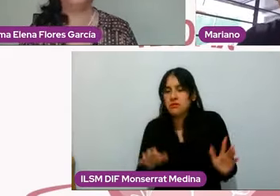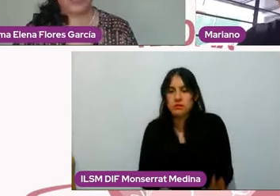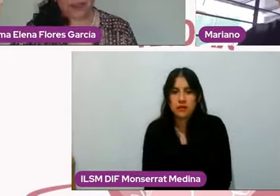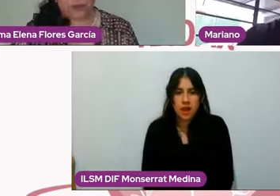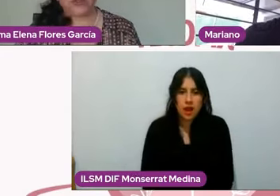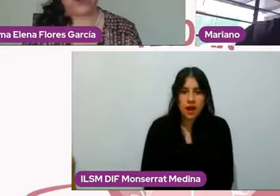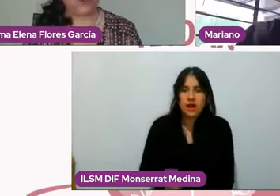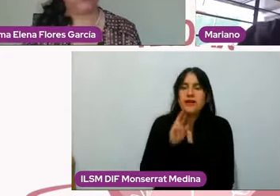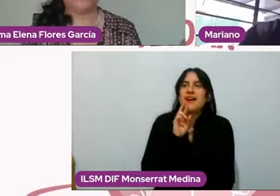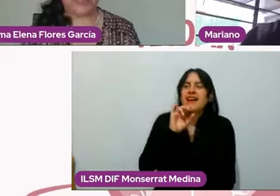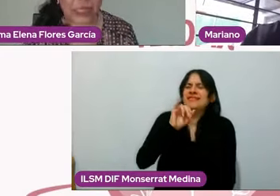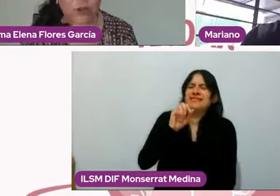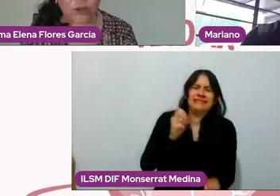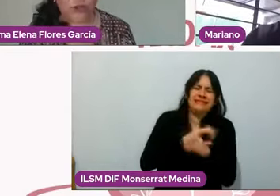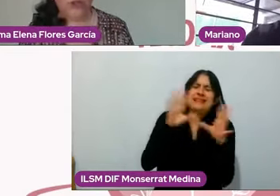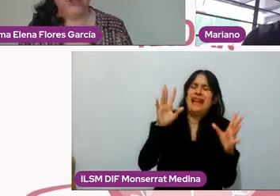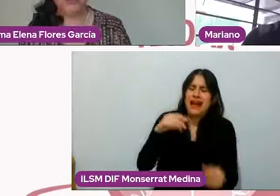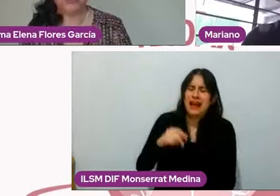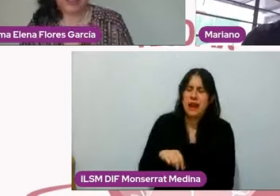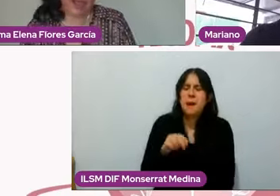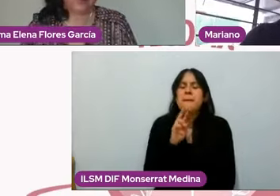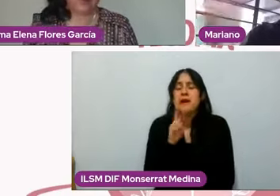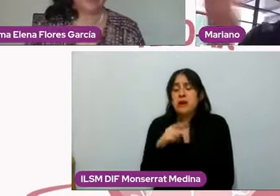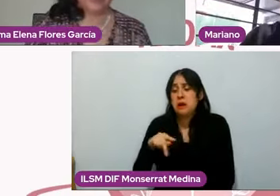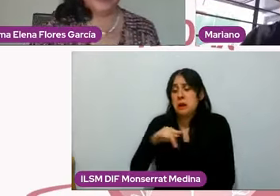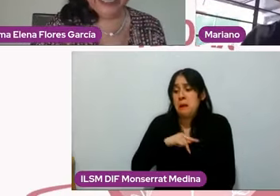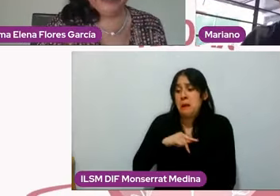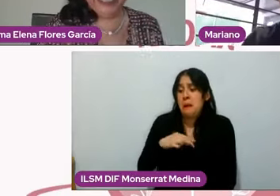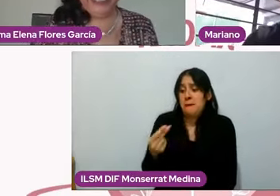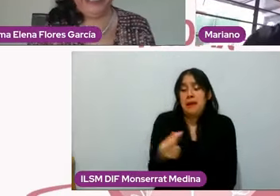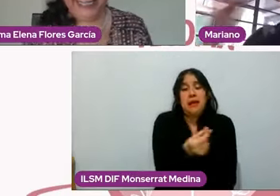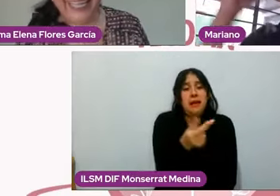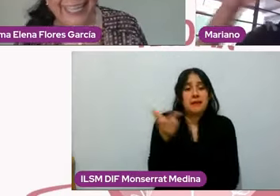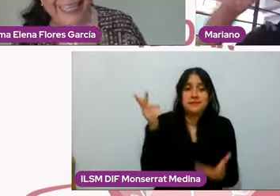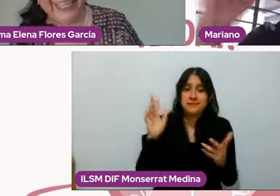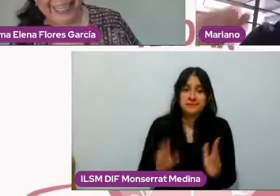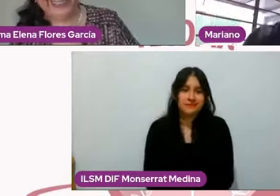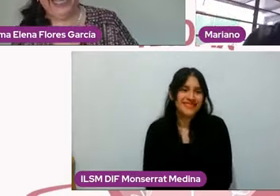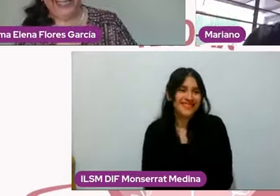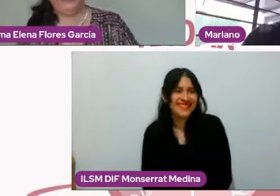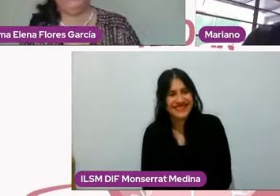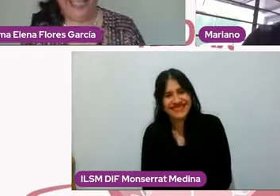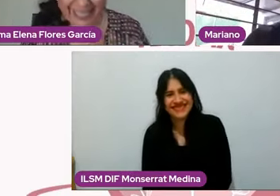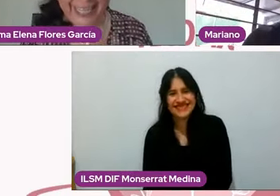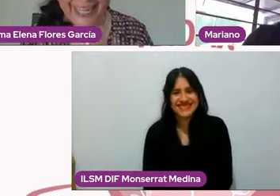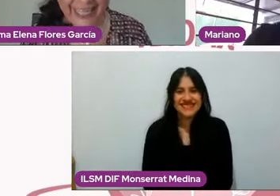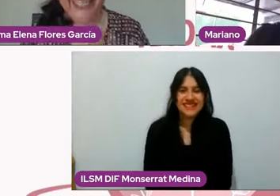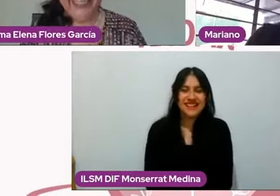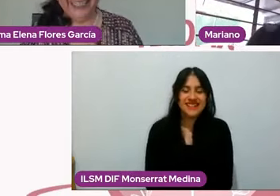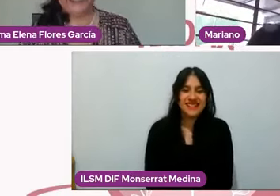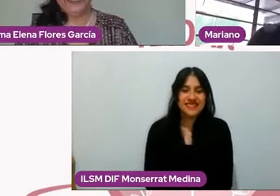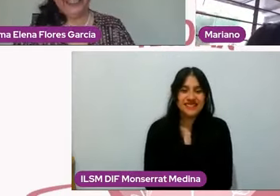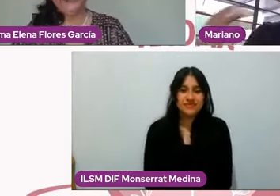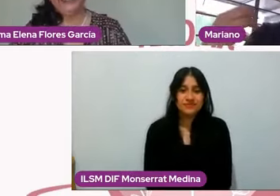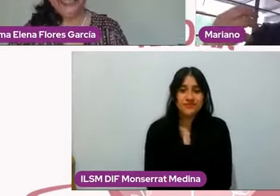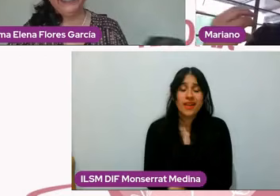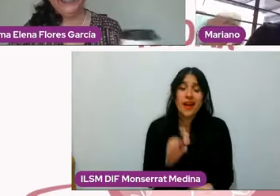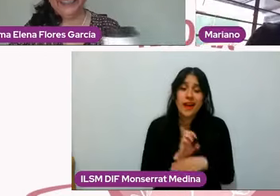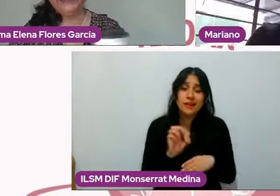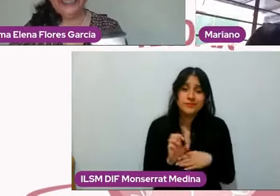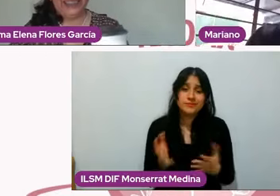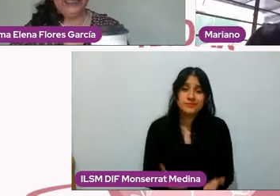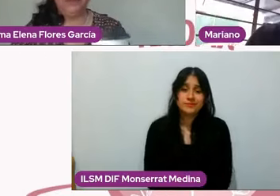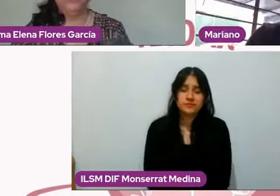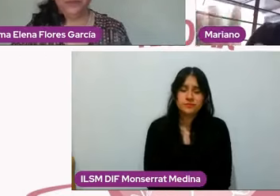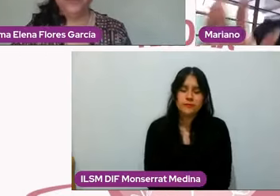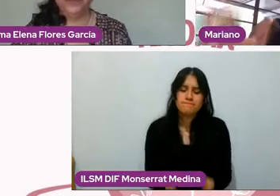perritos y en tu caso con tus librijos, ¿no? Exactamente, ¿no? Ahí andan ahí atrás. Entonces, el